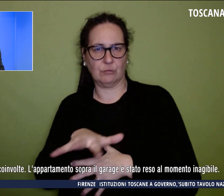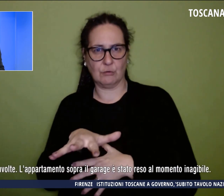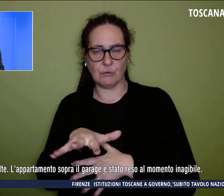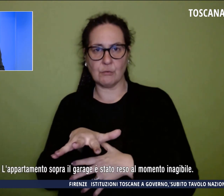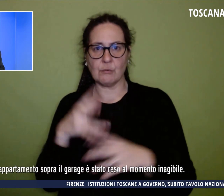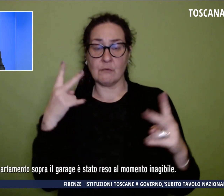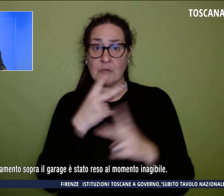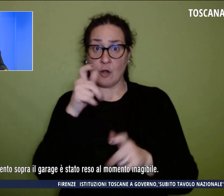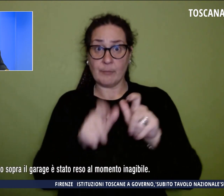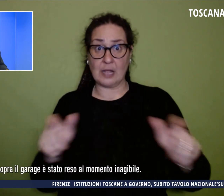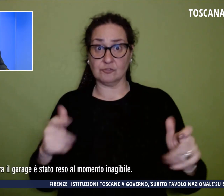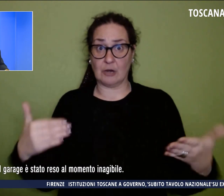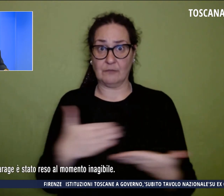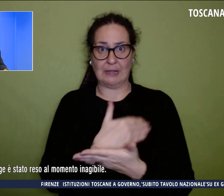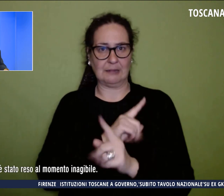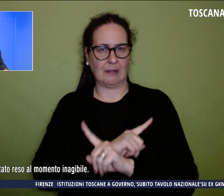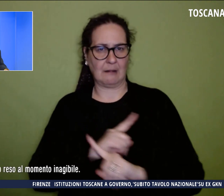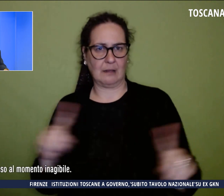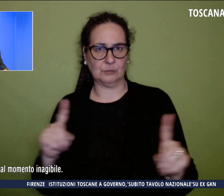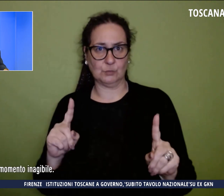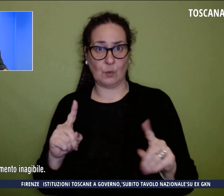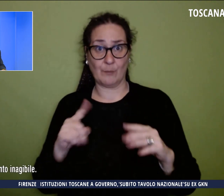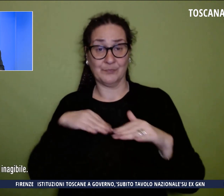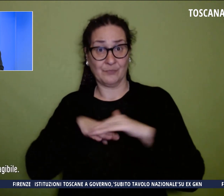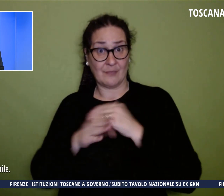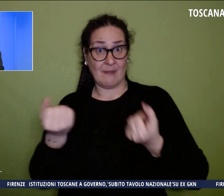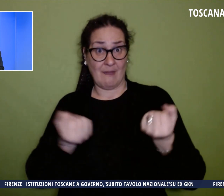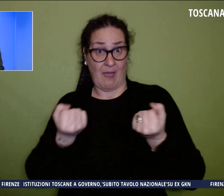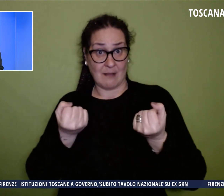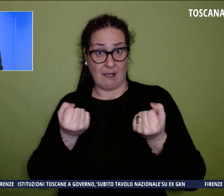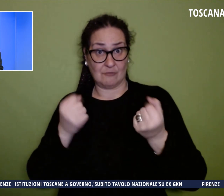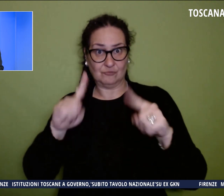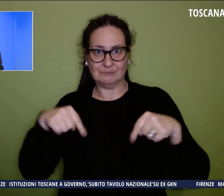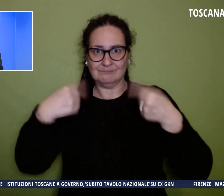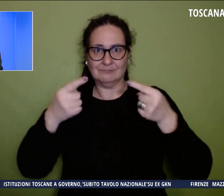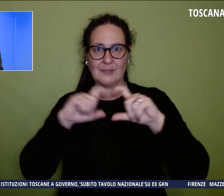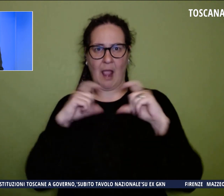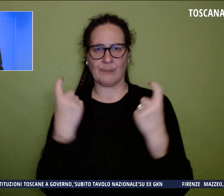persone coinvolte. L'appartamento sopra il garage è stato reso al momento inagibile.